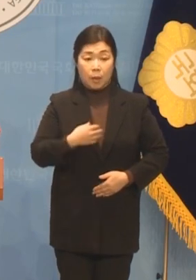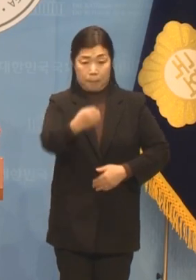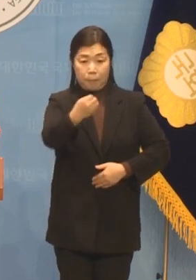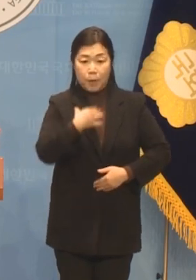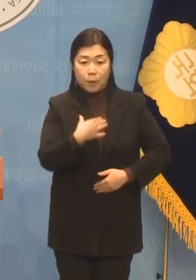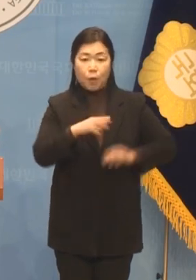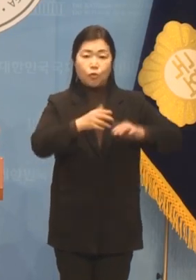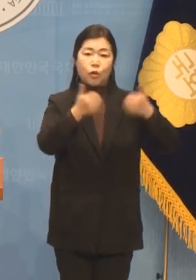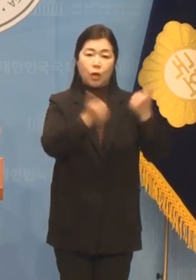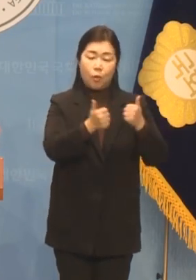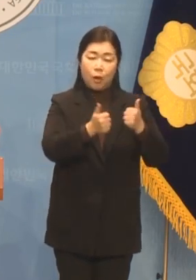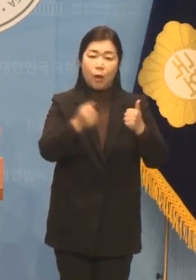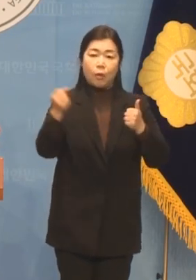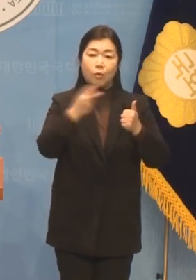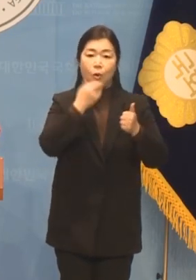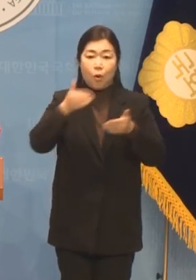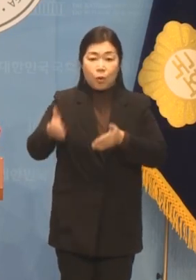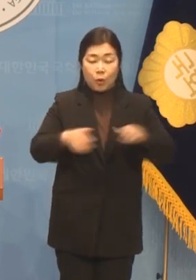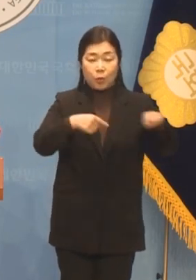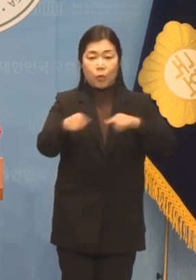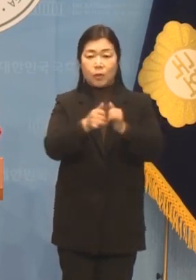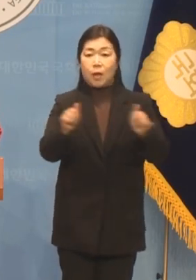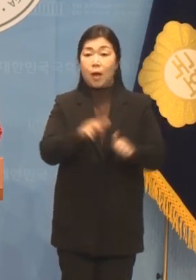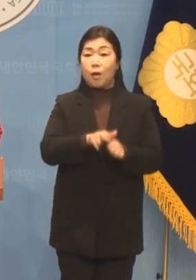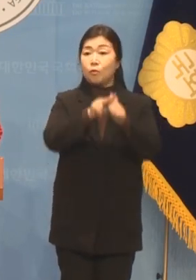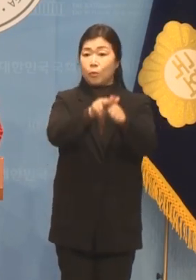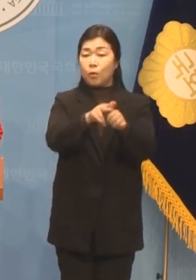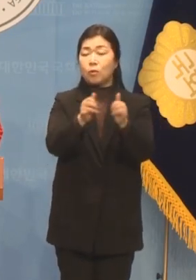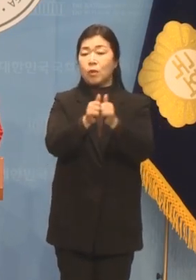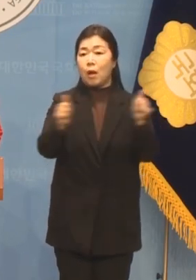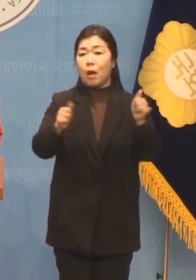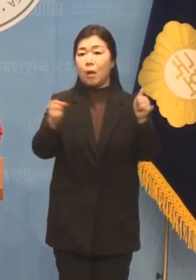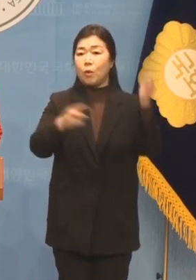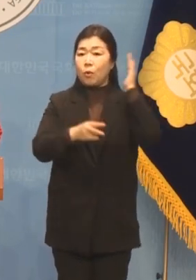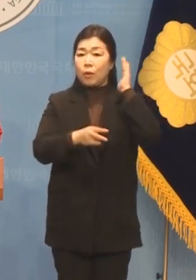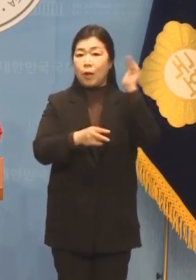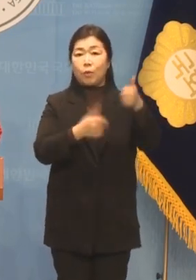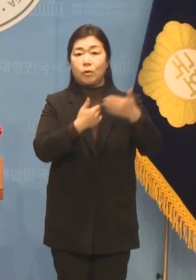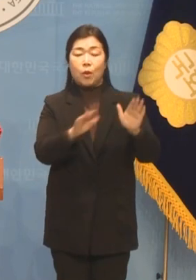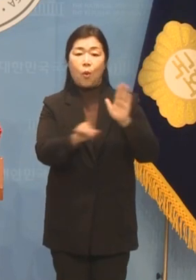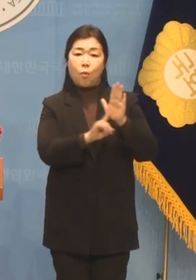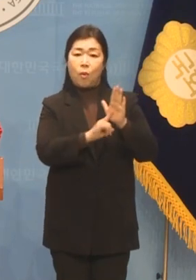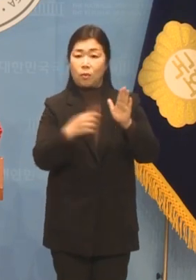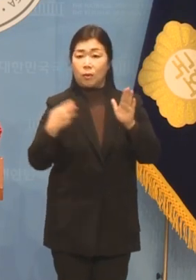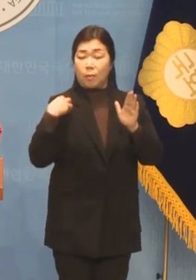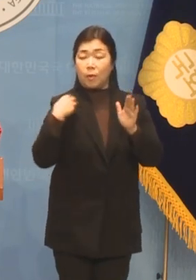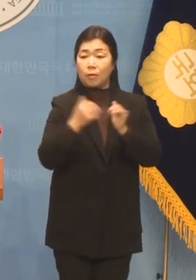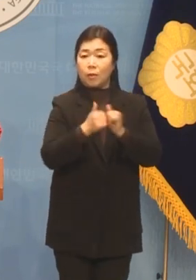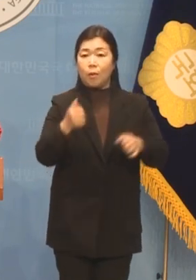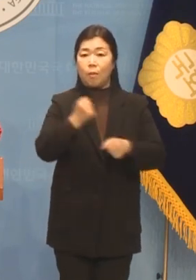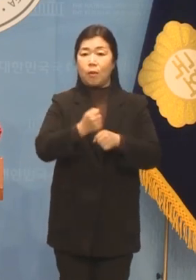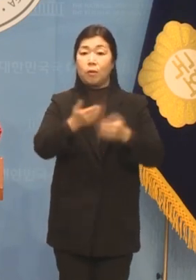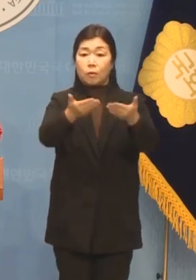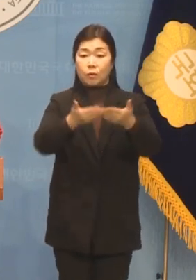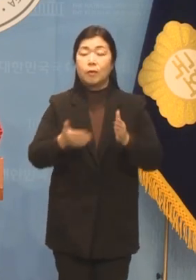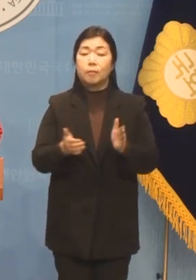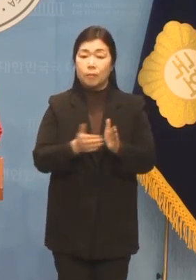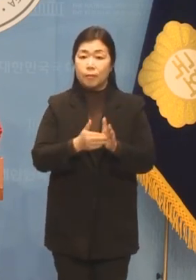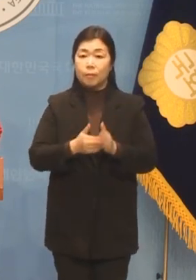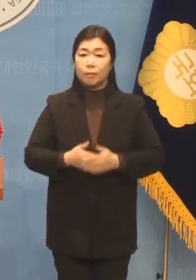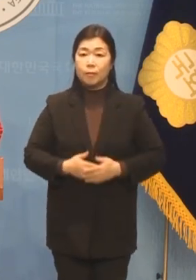또 유력한 경기도지사 후보로 또 대통령실 홍보수석으로 만들어주셨습니다